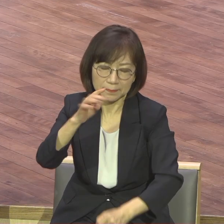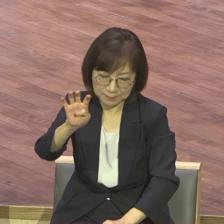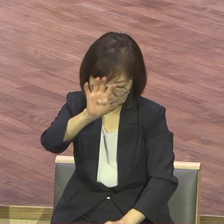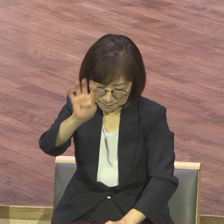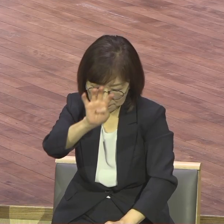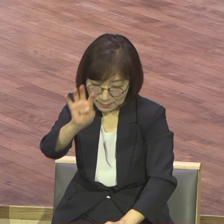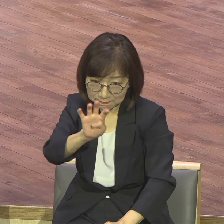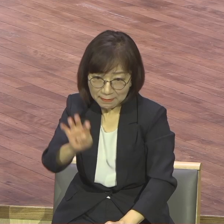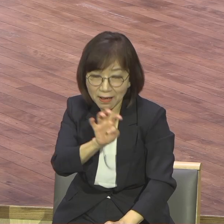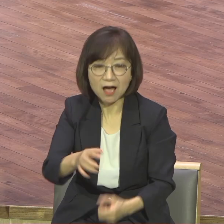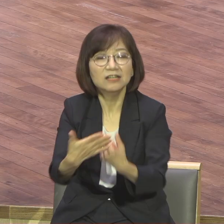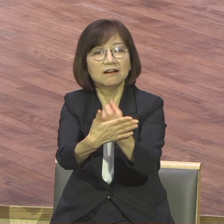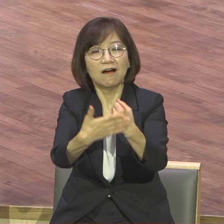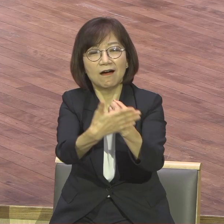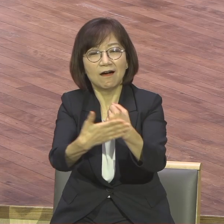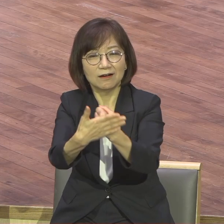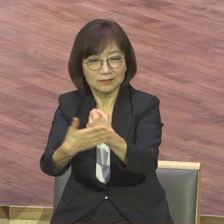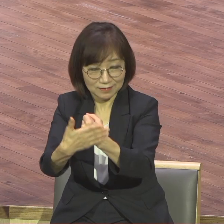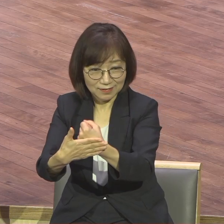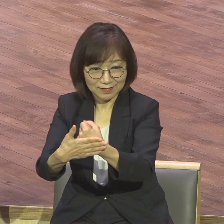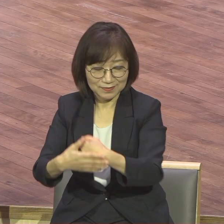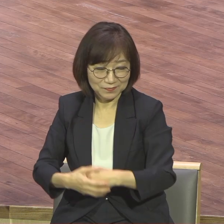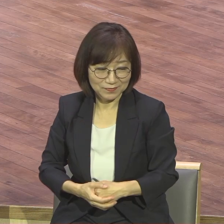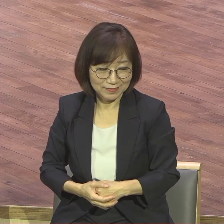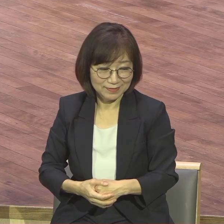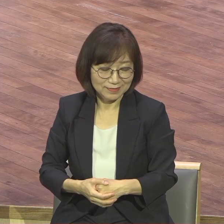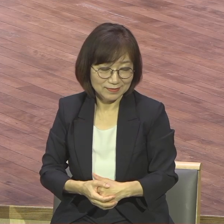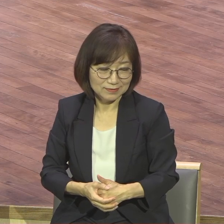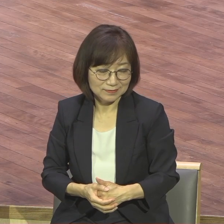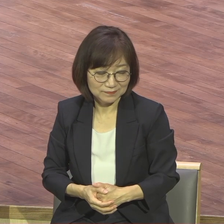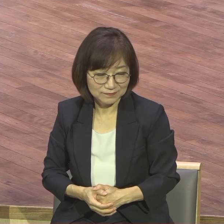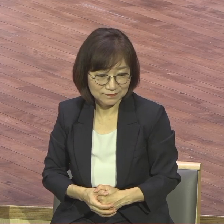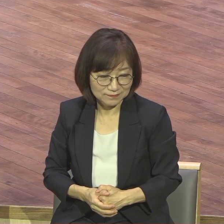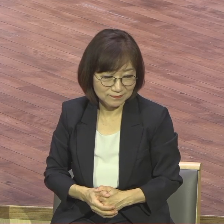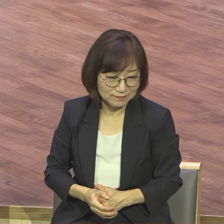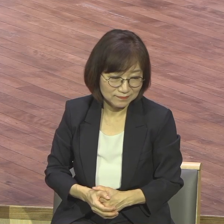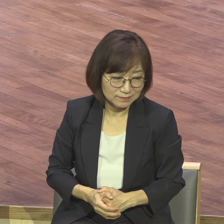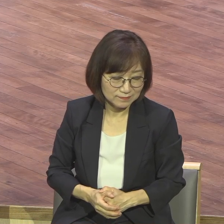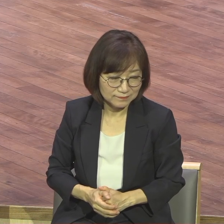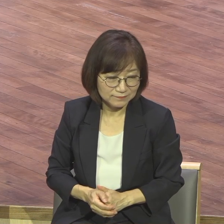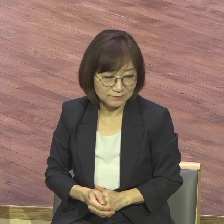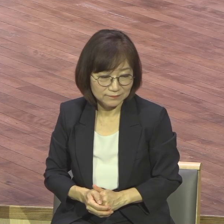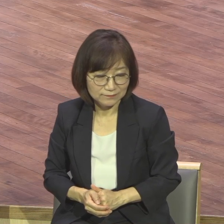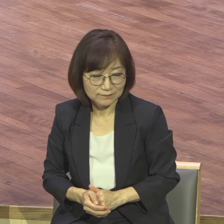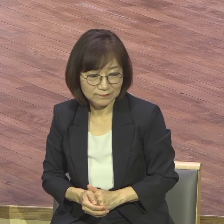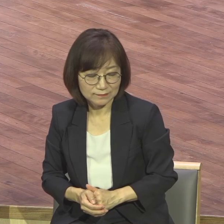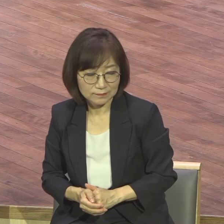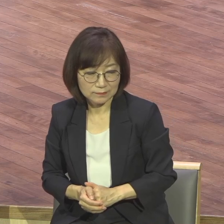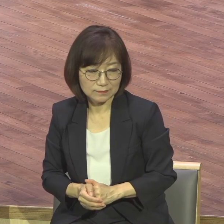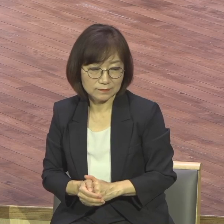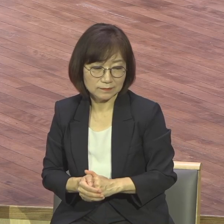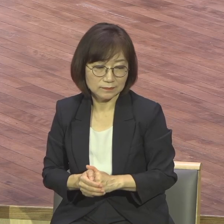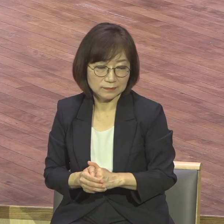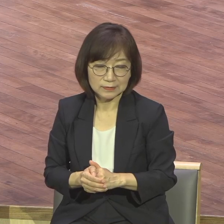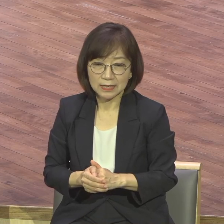표현을 사용을 아주 많이 하고 즐겨 사용했는데 나의 나된 것은